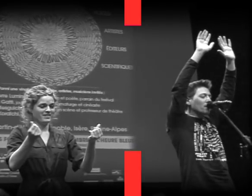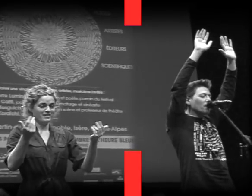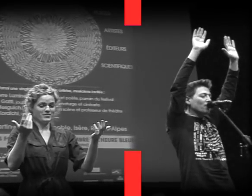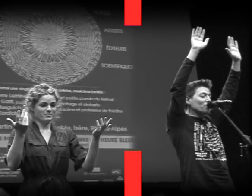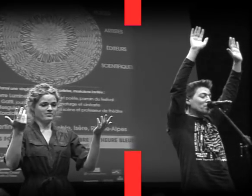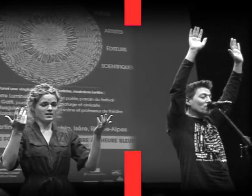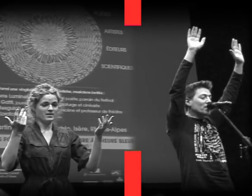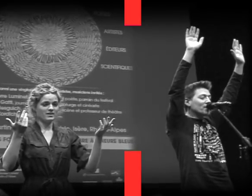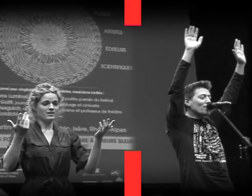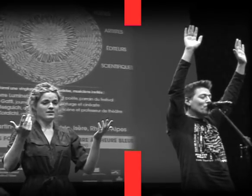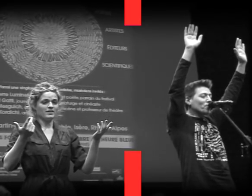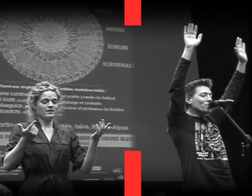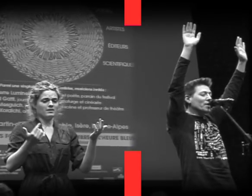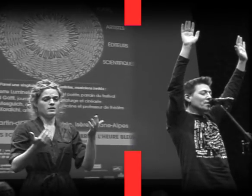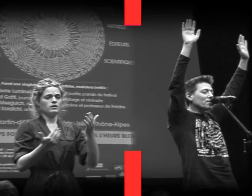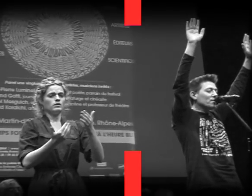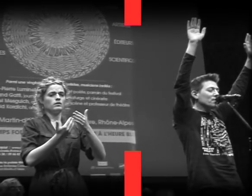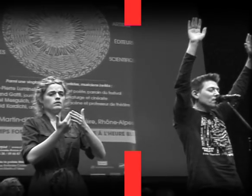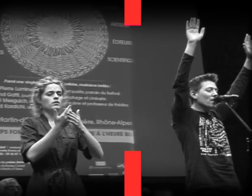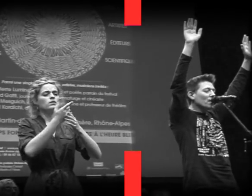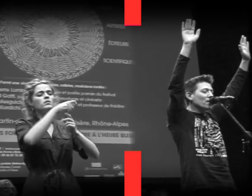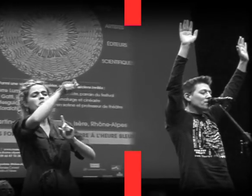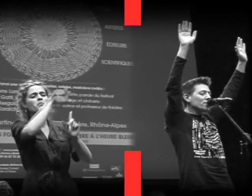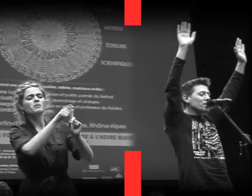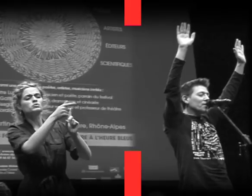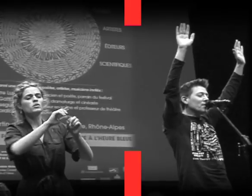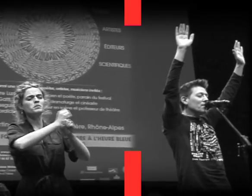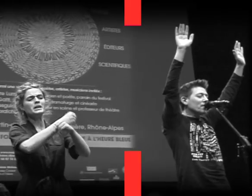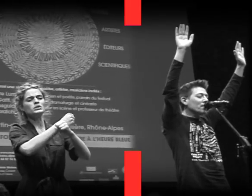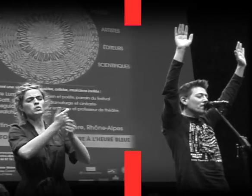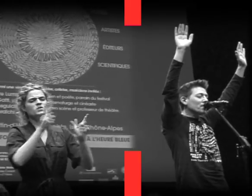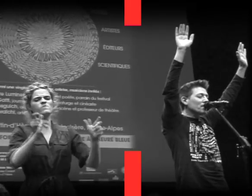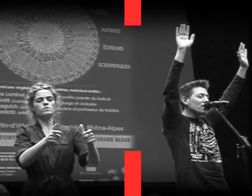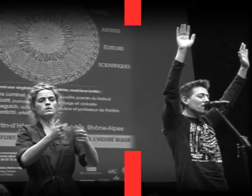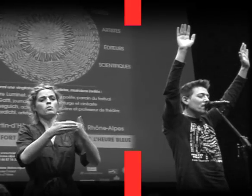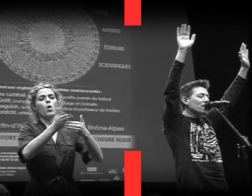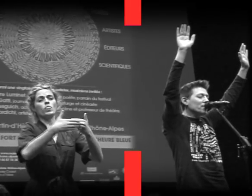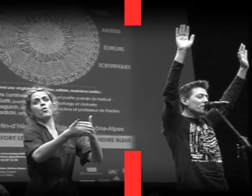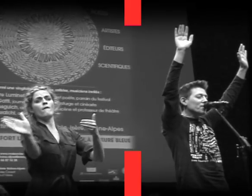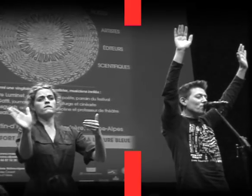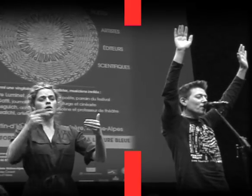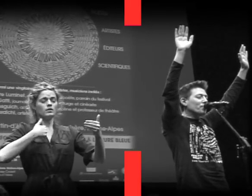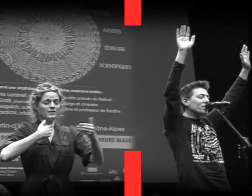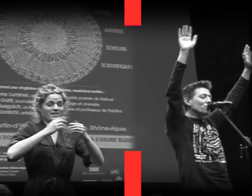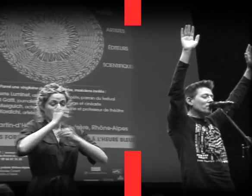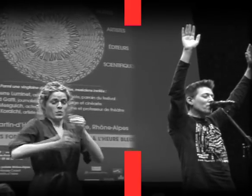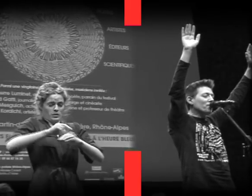Le matin a laissé la porte ouverte. J'ai quitté terre. J'ai sauté à pieds joints dans les